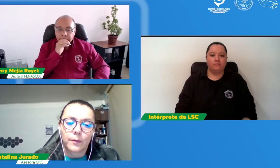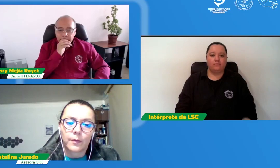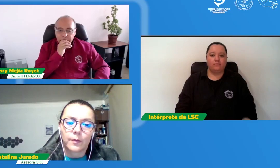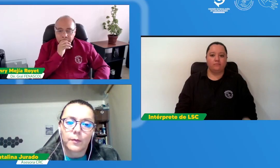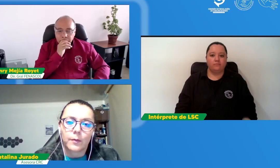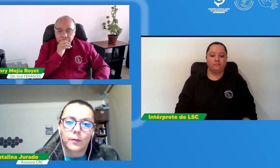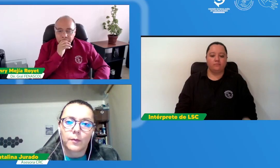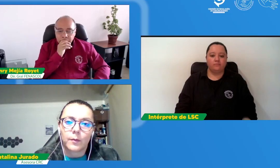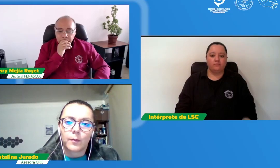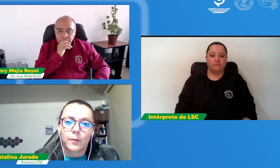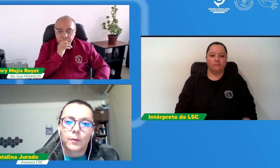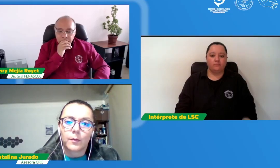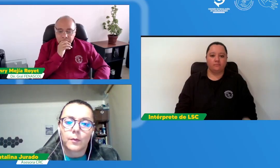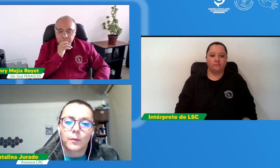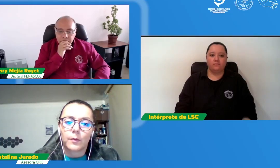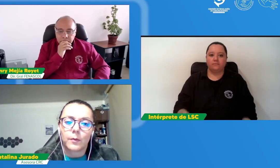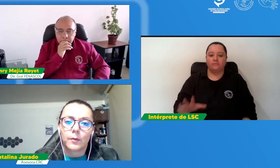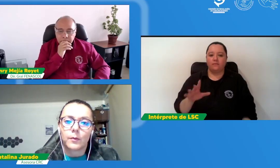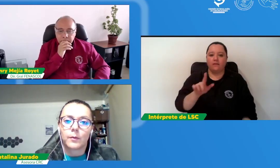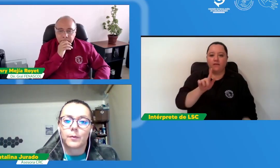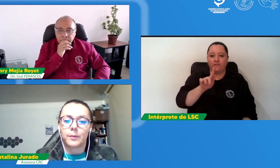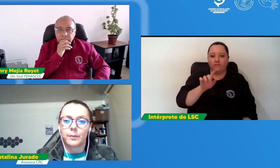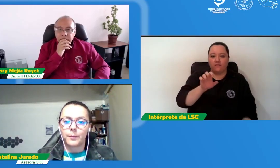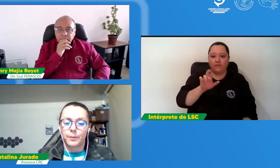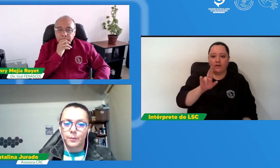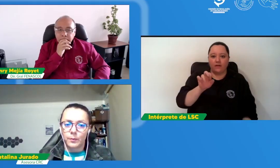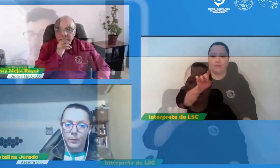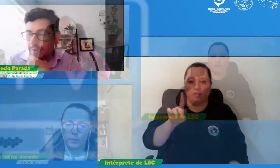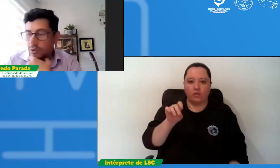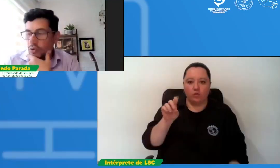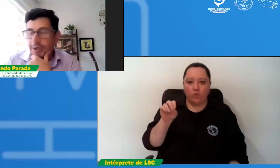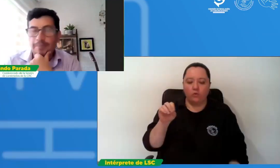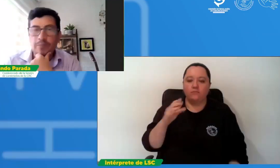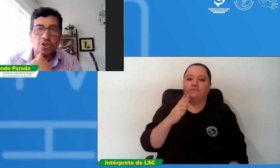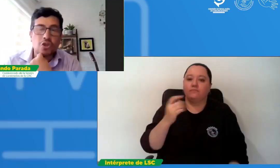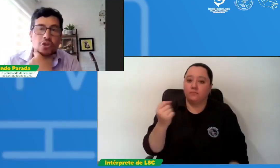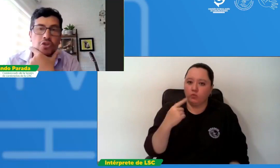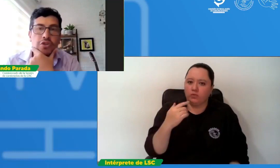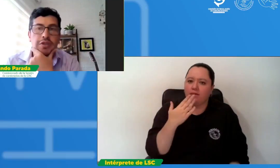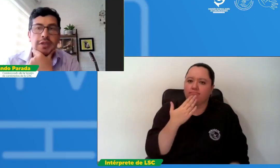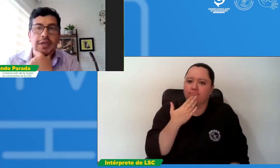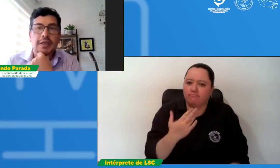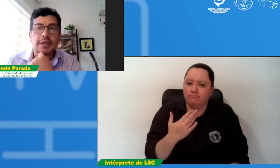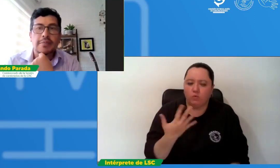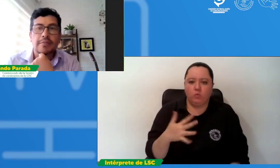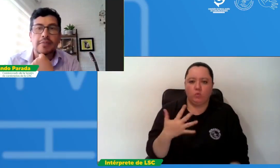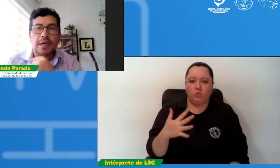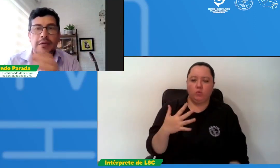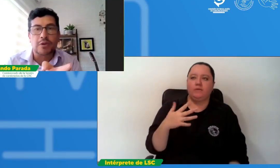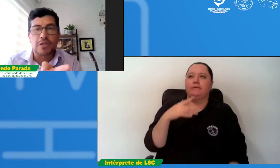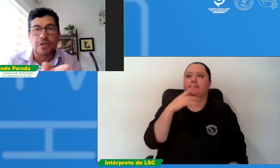gracias por la interesante pregunta nosotros el proceso